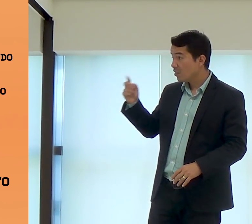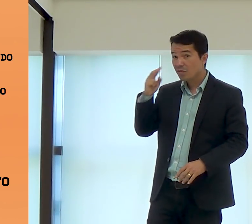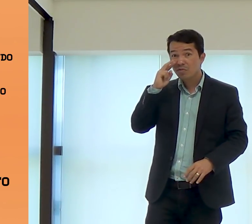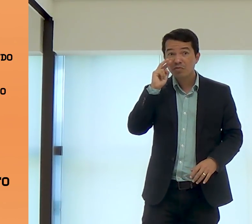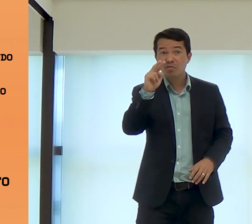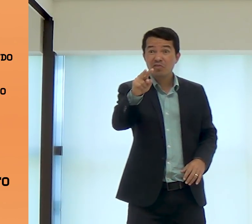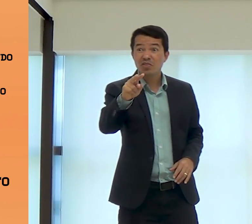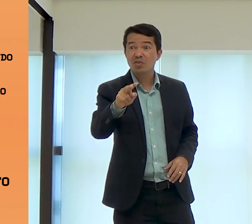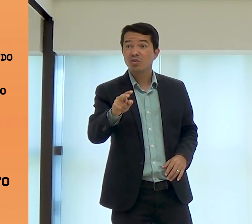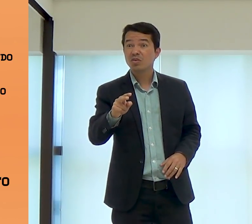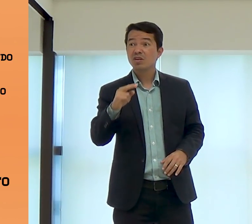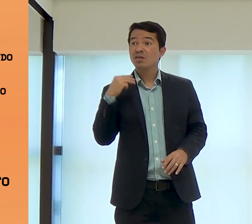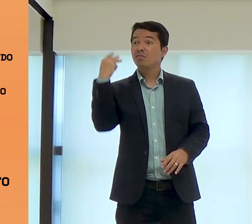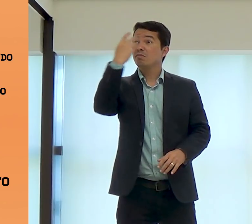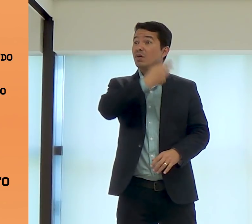sem compatibilidade.